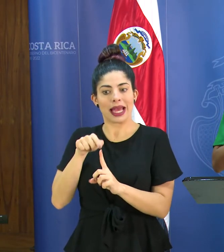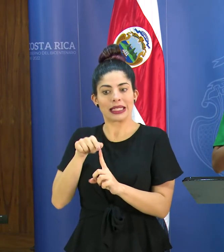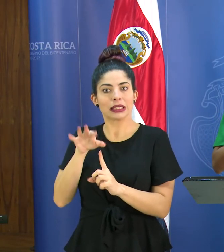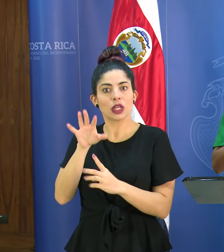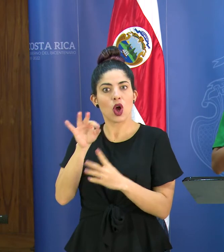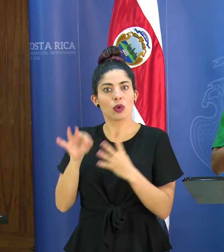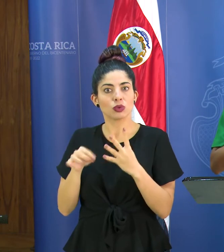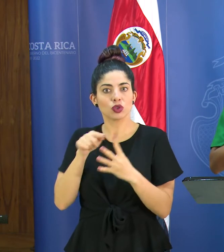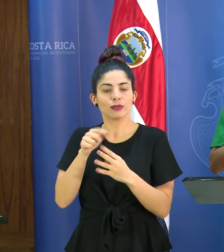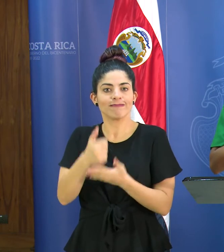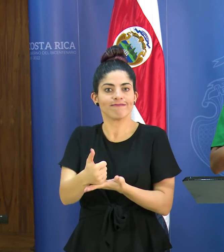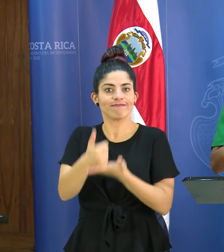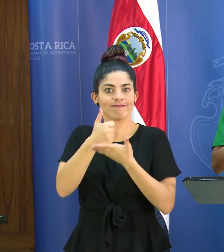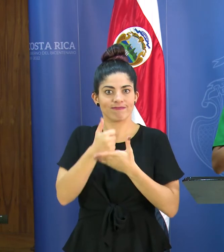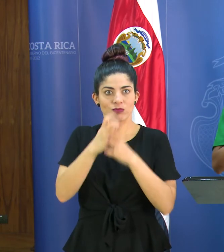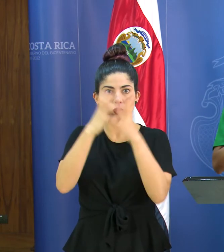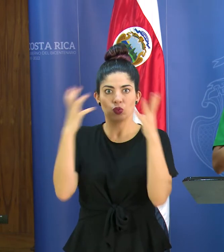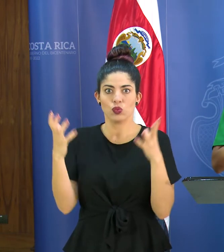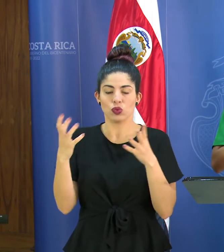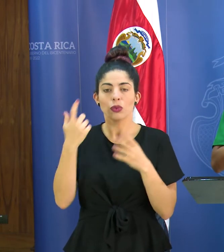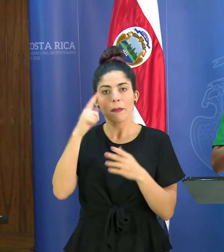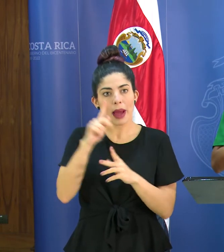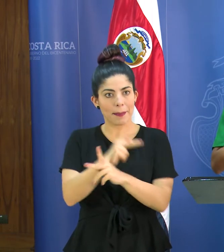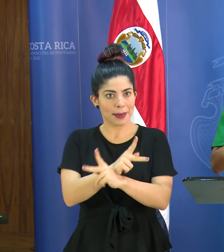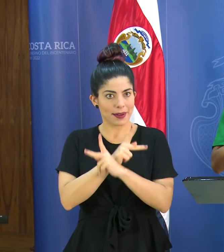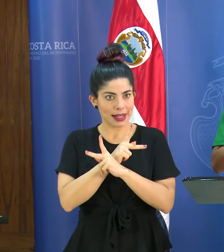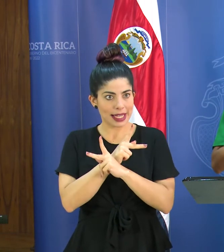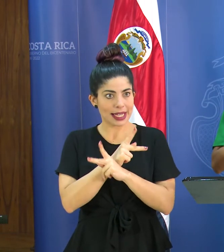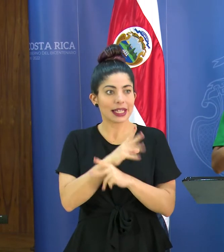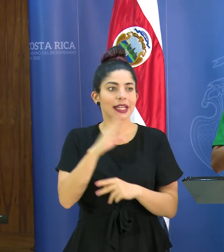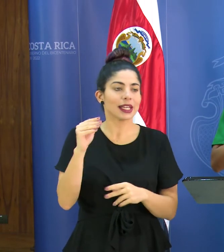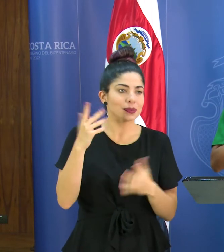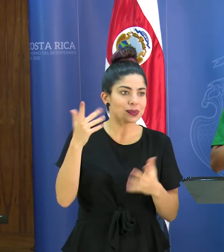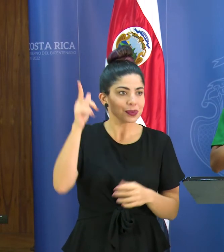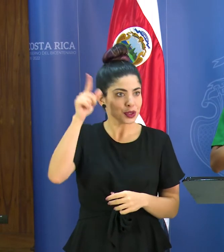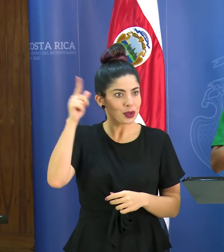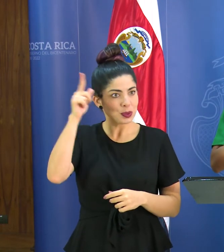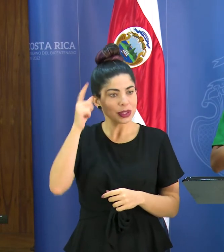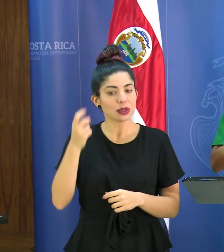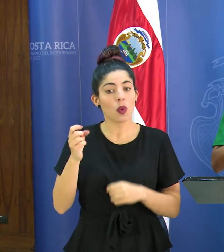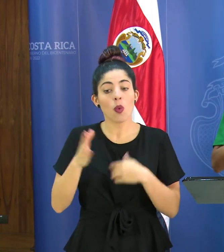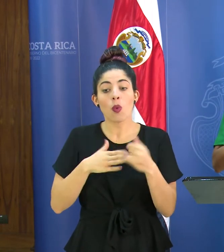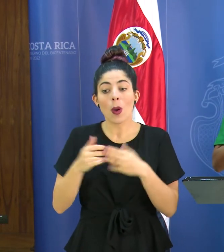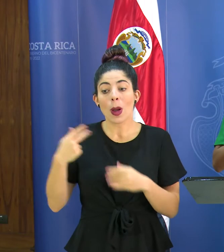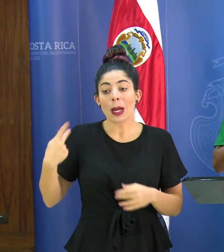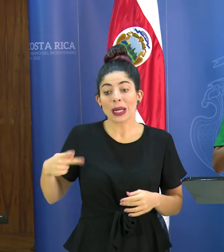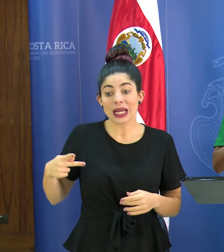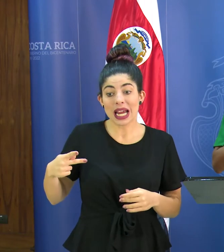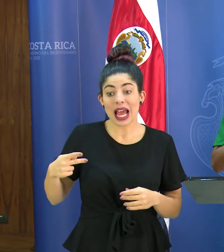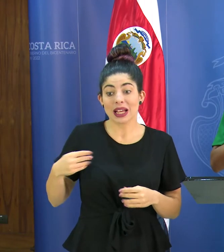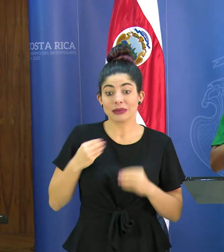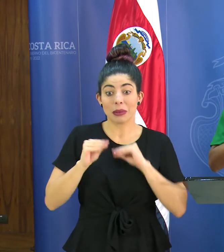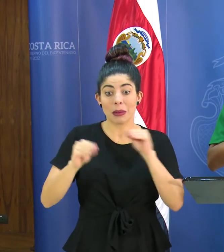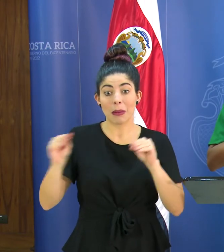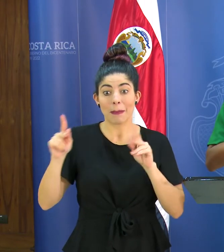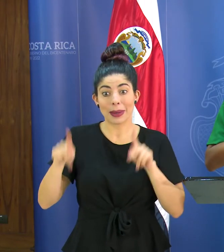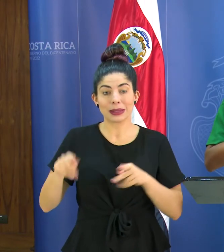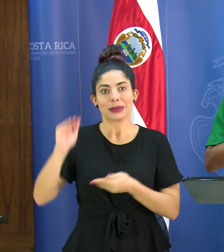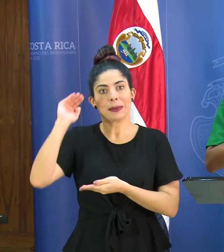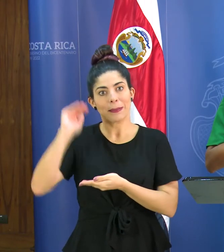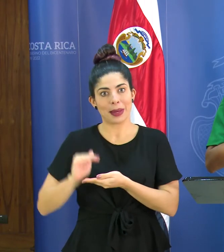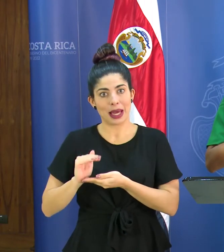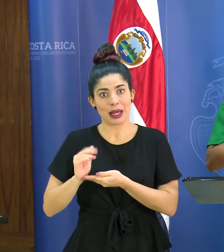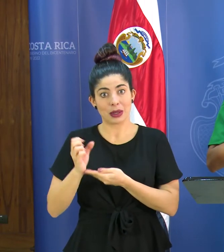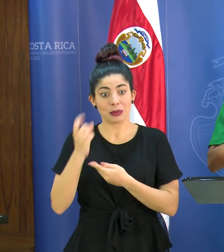puede facilitar significativamente la prevención y por supuesto el reducir cualquier riesgo de exposición a las personas que